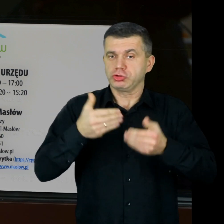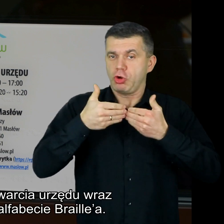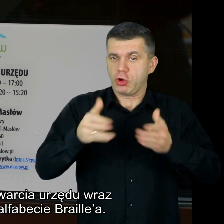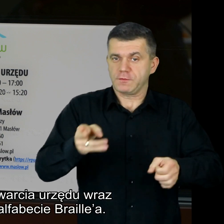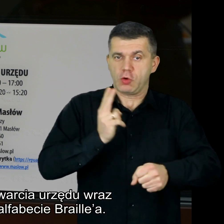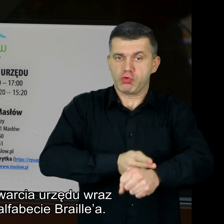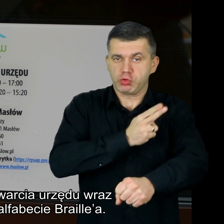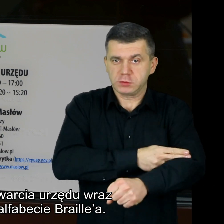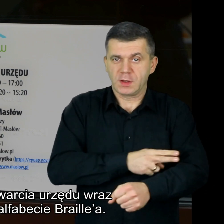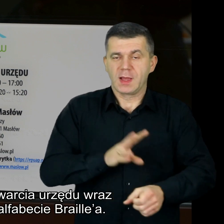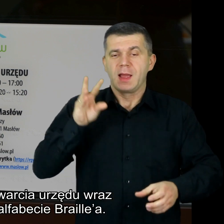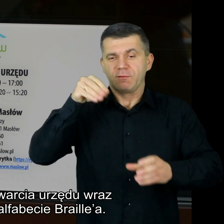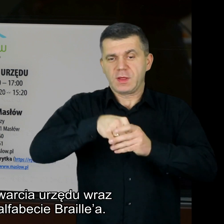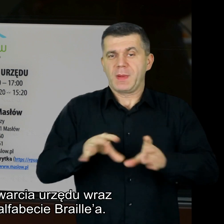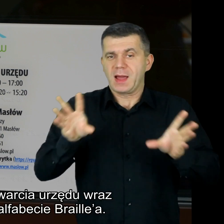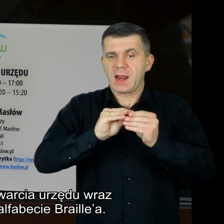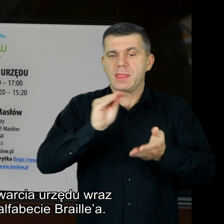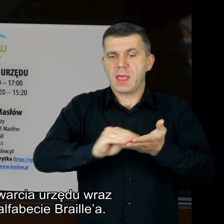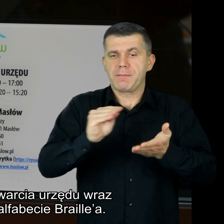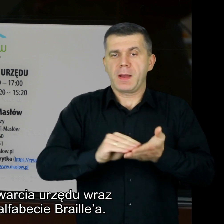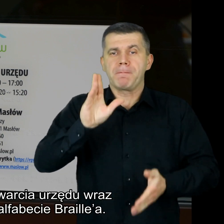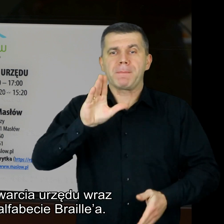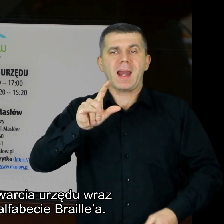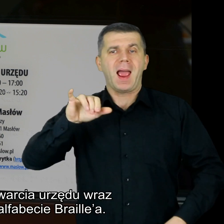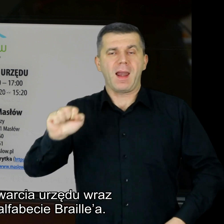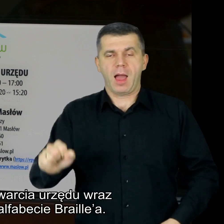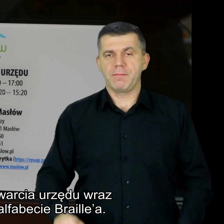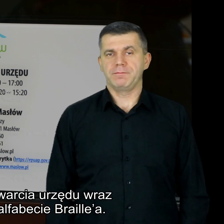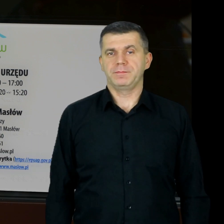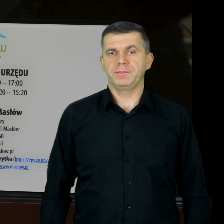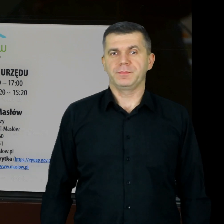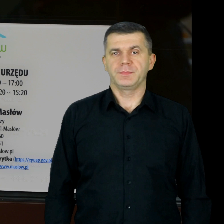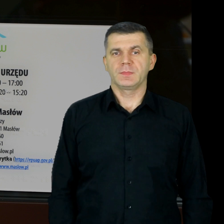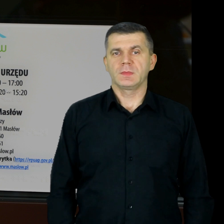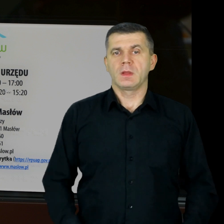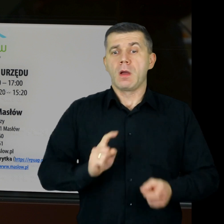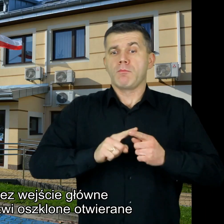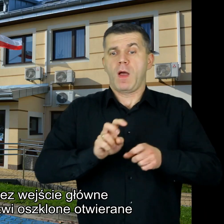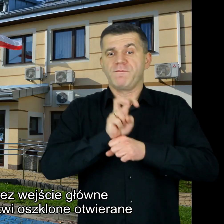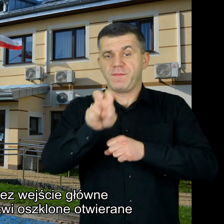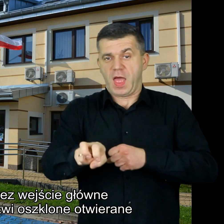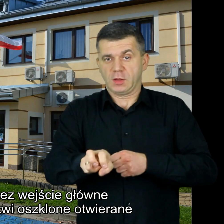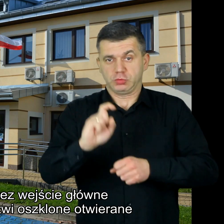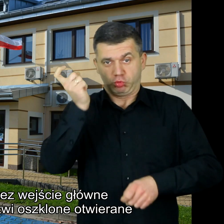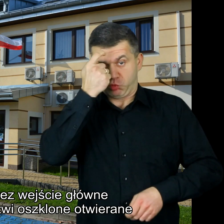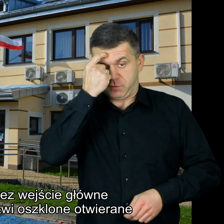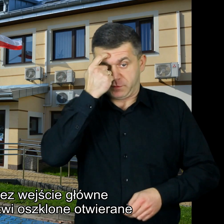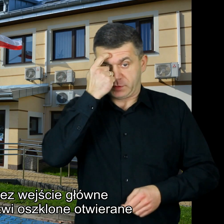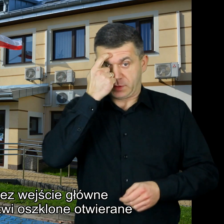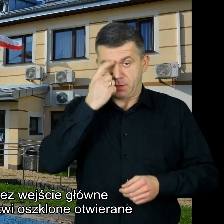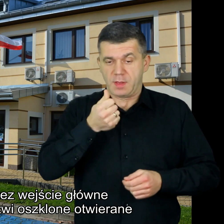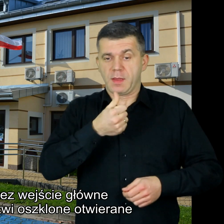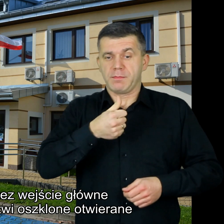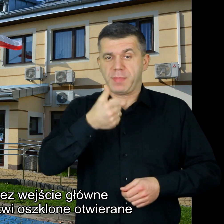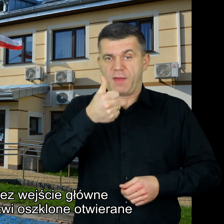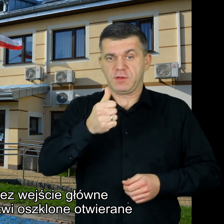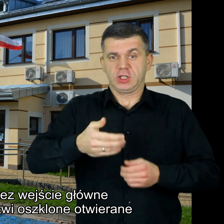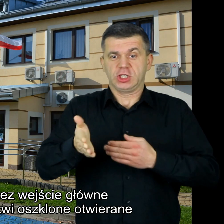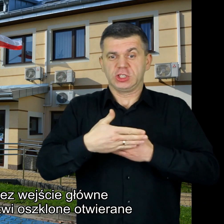godzinami otwarcia urzędu wraz z napisami w alfabecie Braille'a Po wejściu przez wejście główne przez pierwsze drzwi